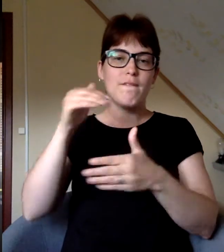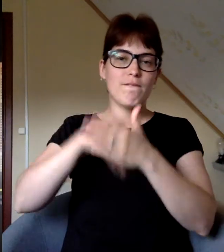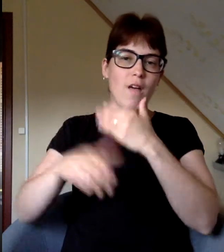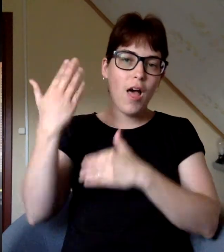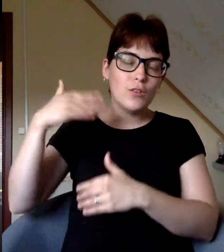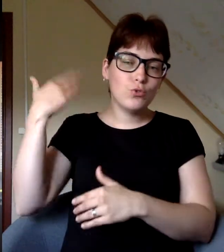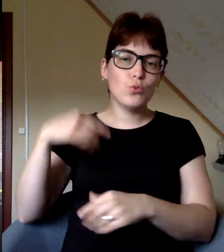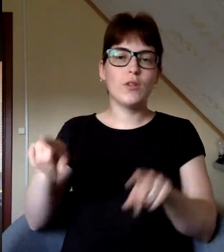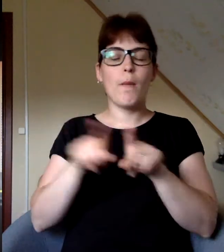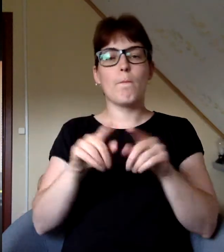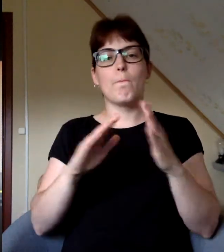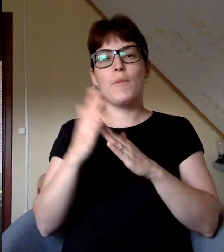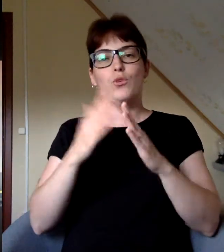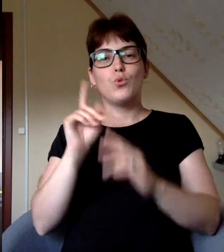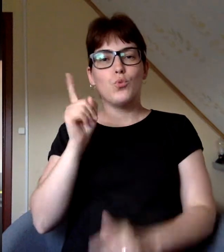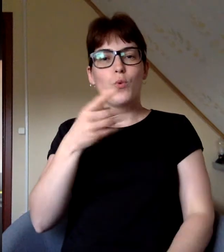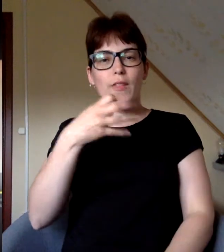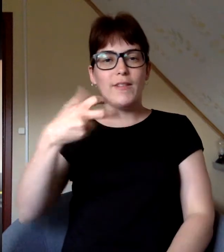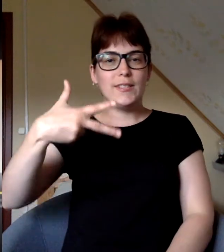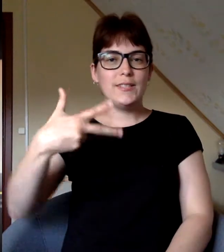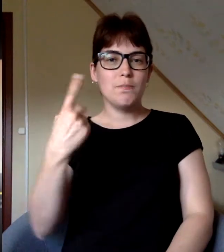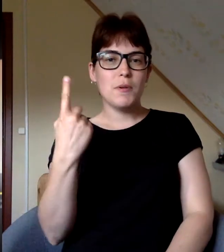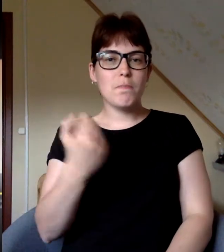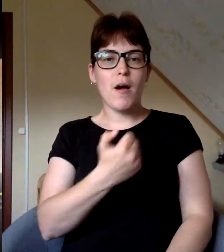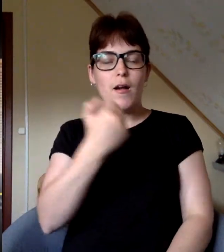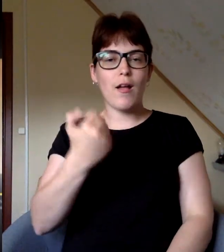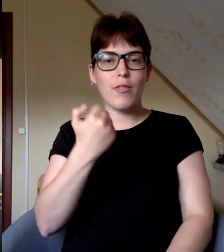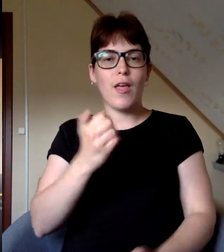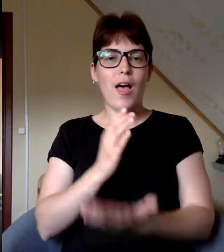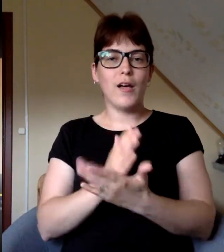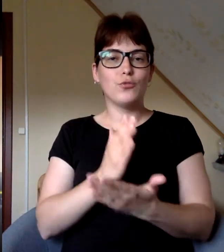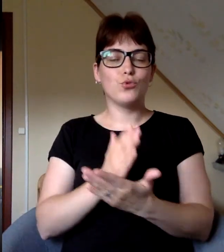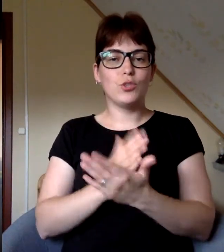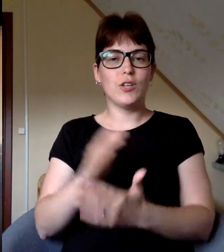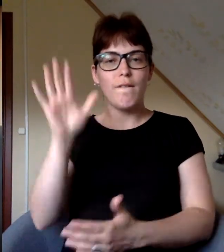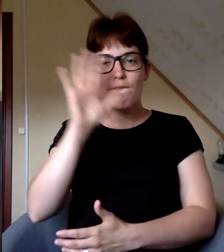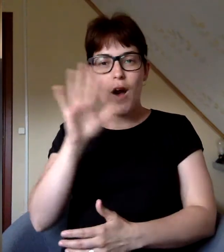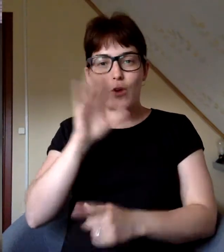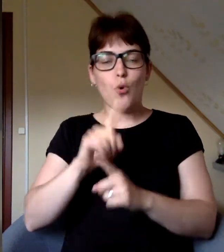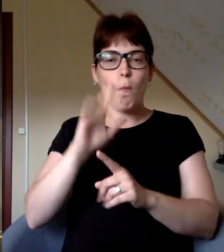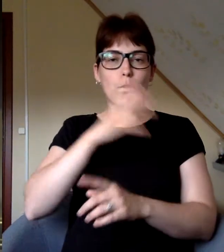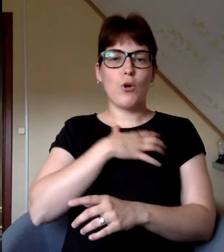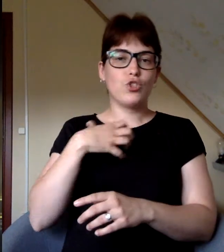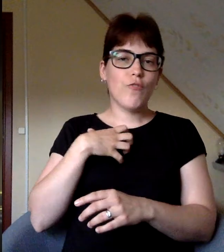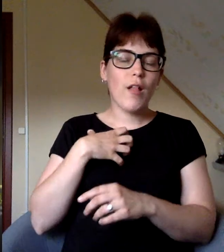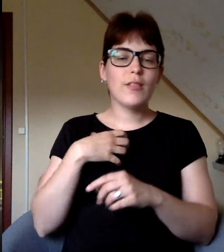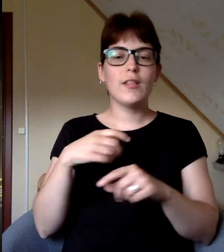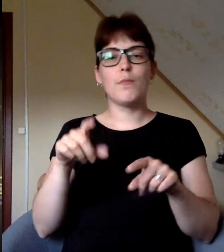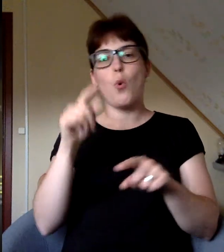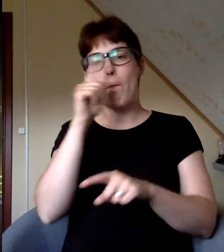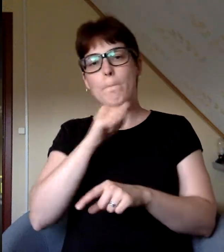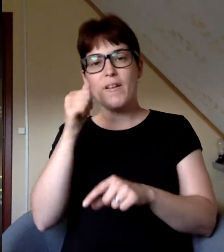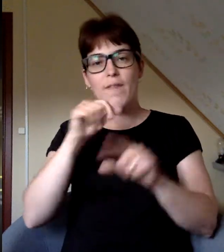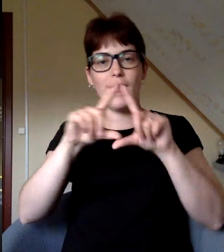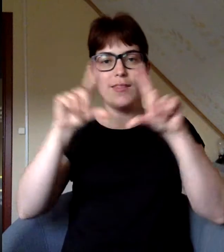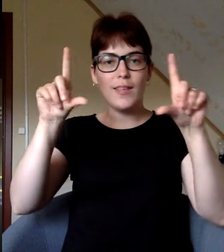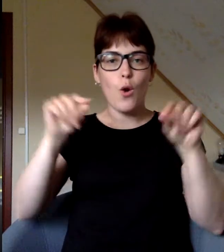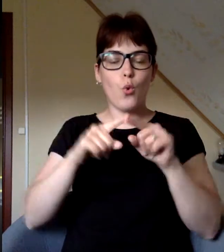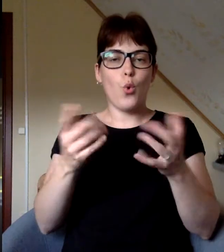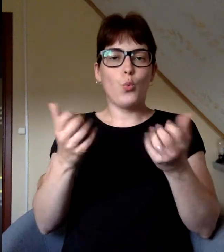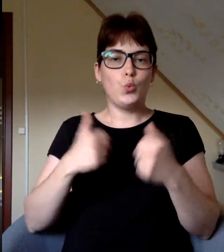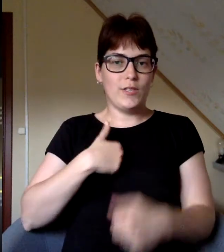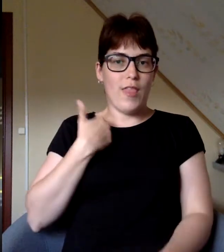par Smeltenes vēsturi, gan par pilsētā 1931. gadā esošajāma valsts, pašvaldības un privātajām